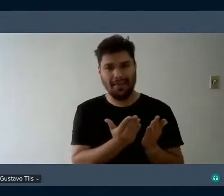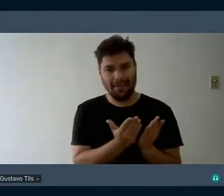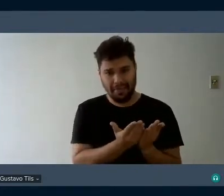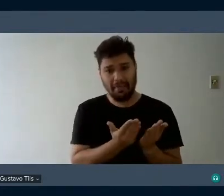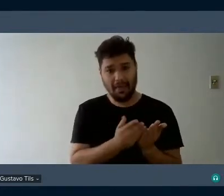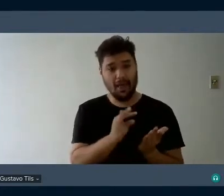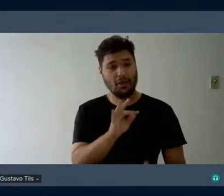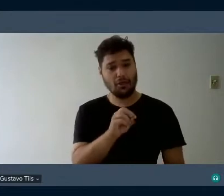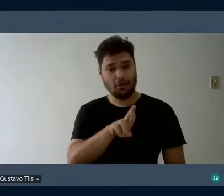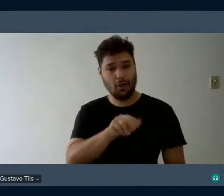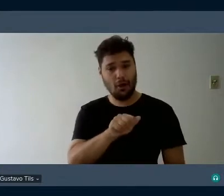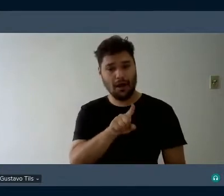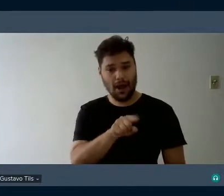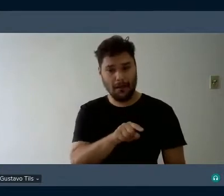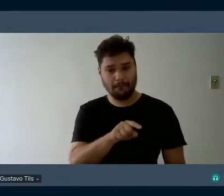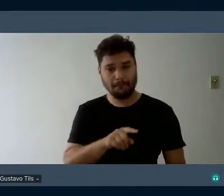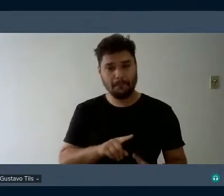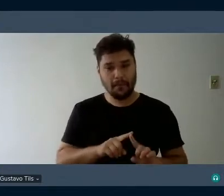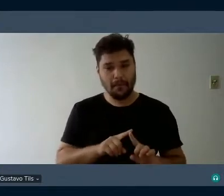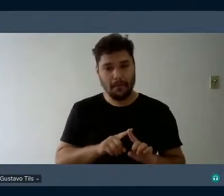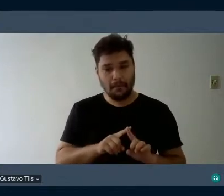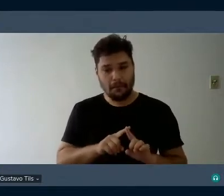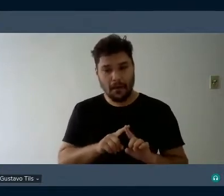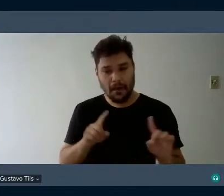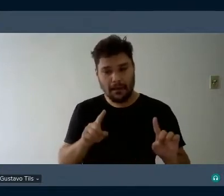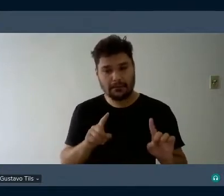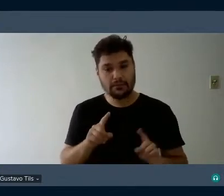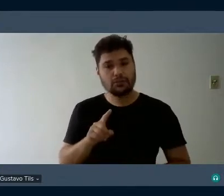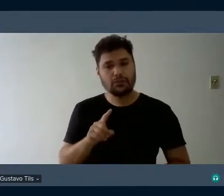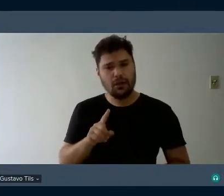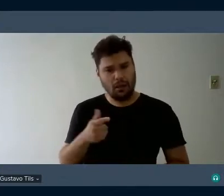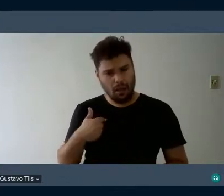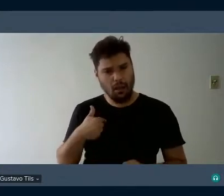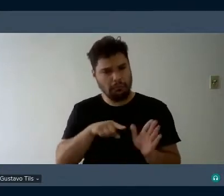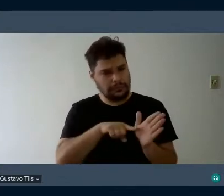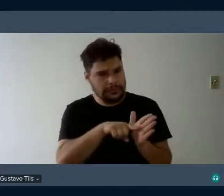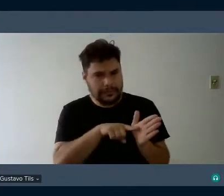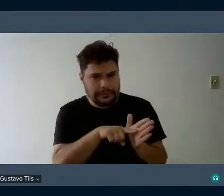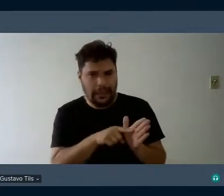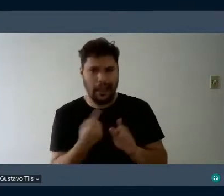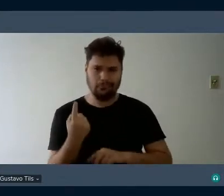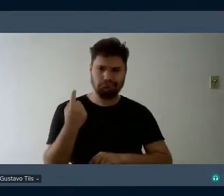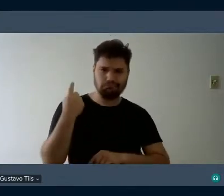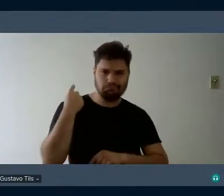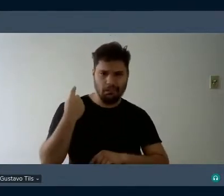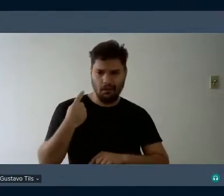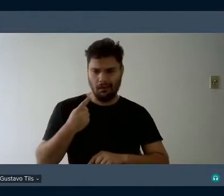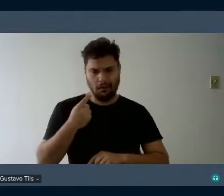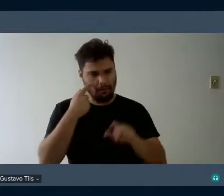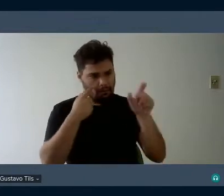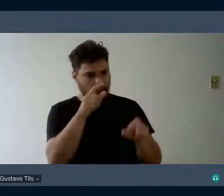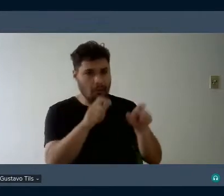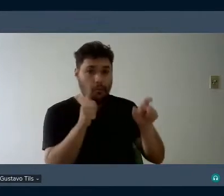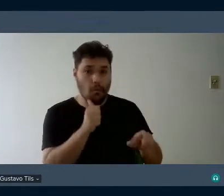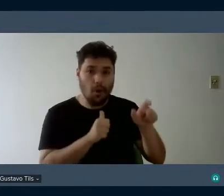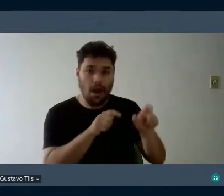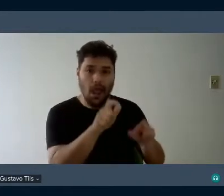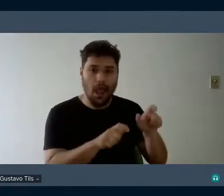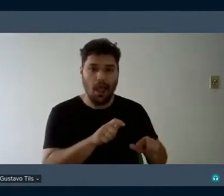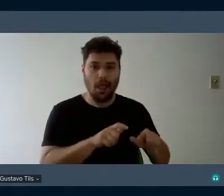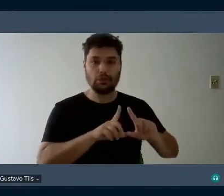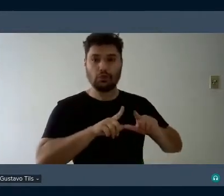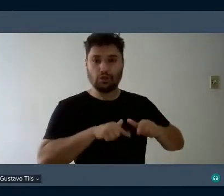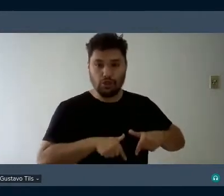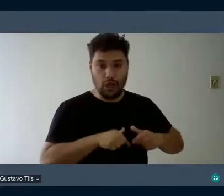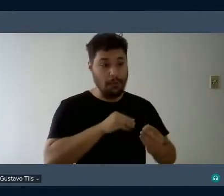Mas após algumas pesquisas, eu soube da existência de judias que, ao se misturarem com os berberes e que bom que seja assim,